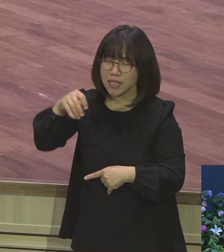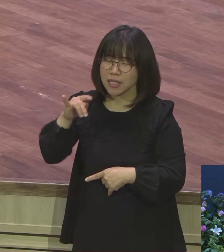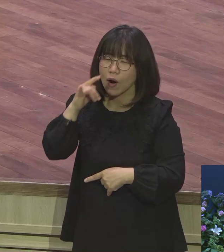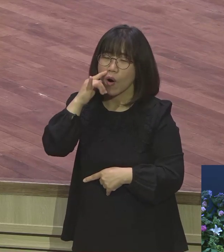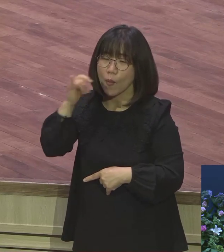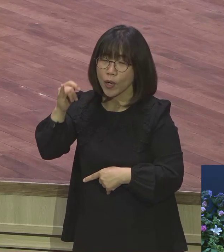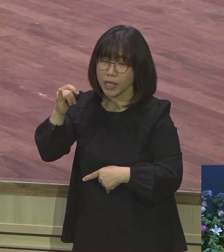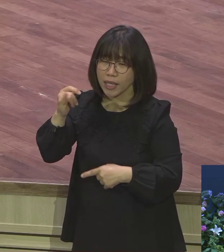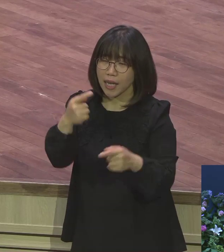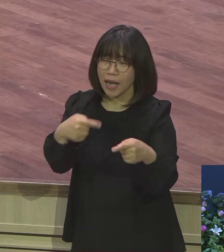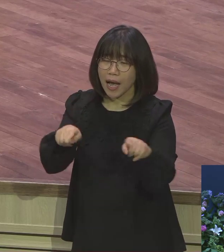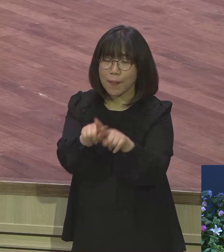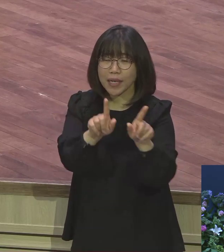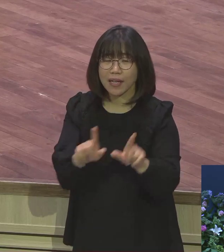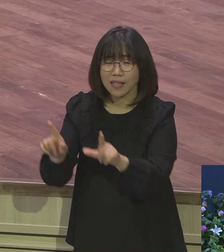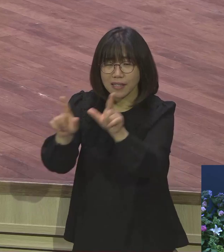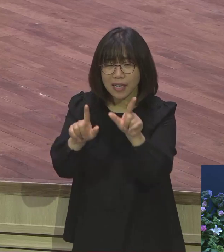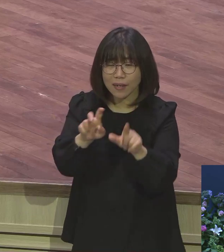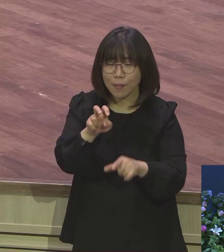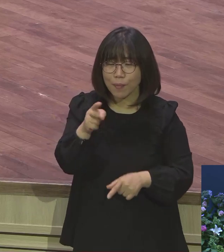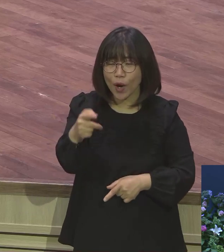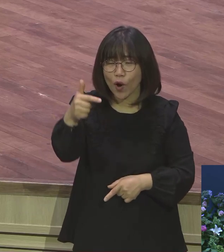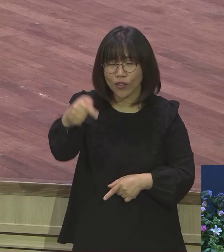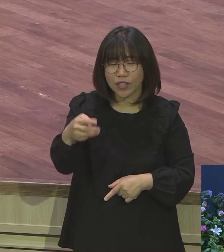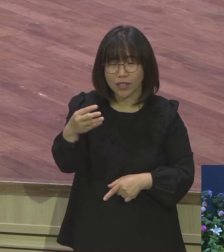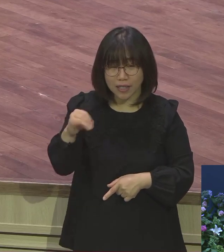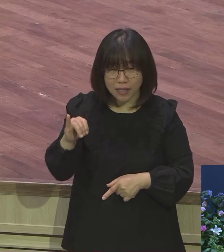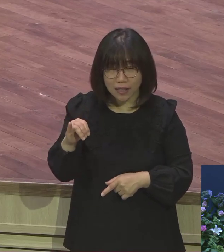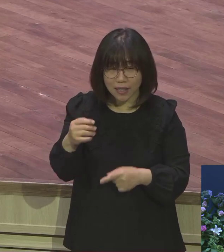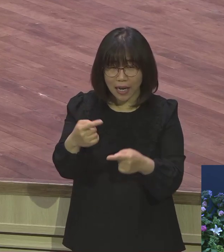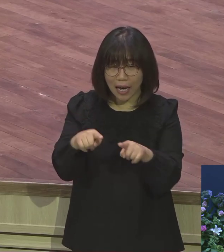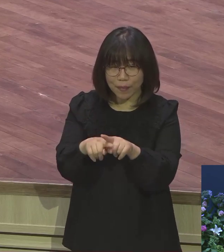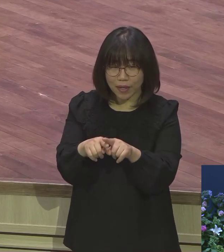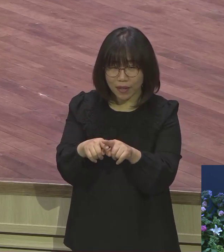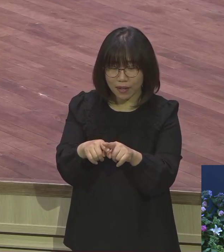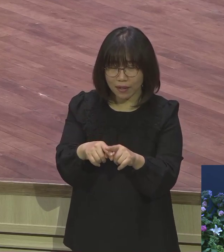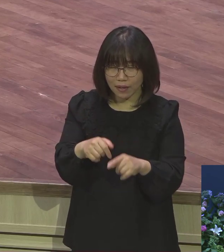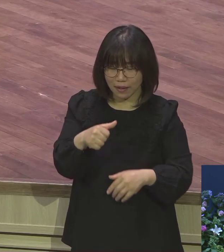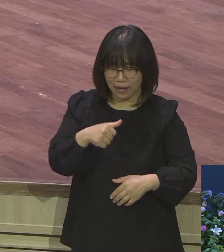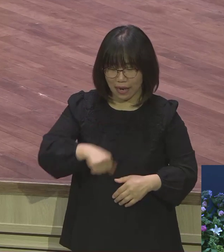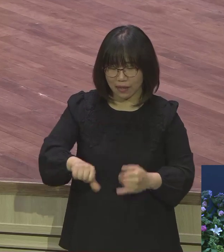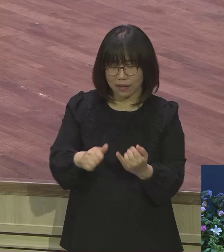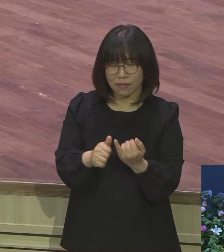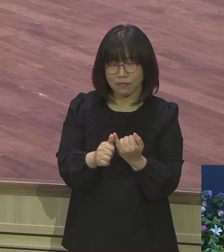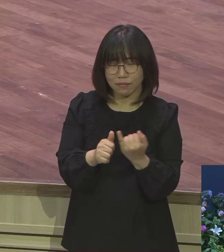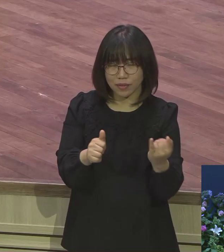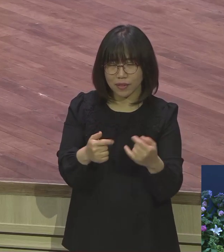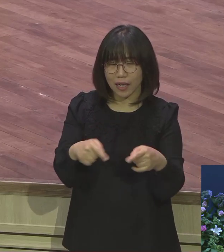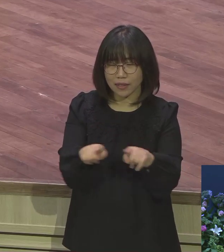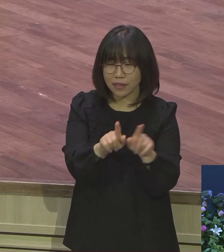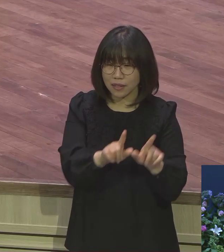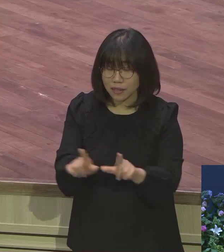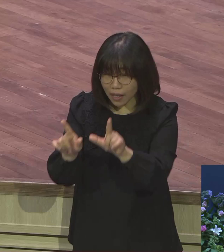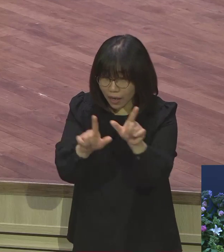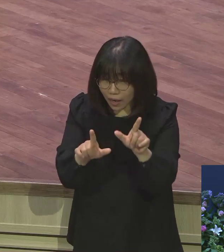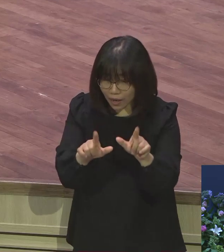해갑이 지나면서 보니까 맨을이가 자신에게 먹을 것을